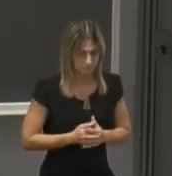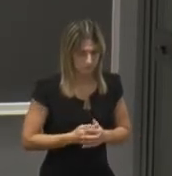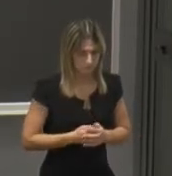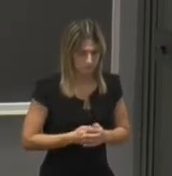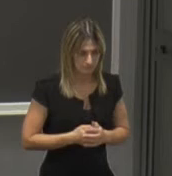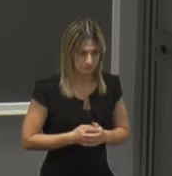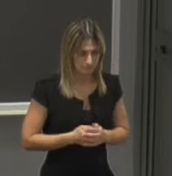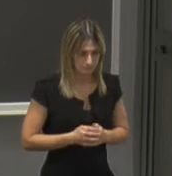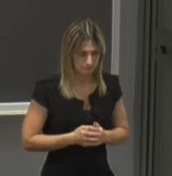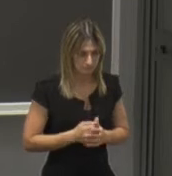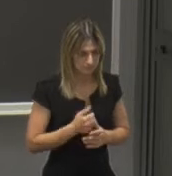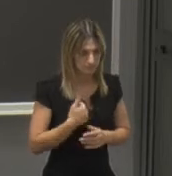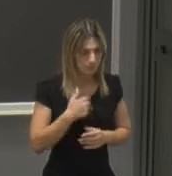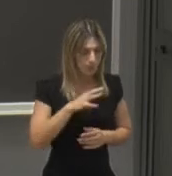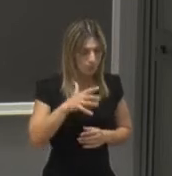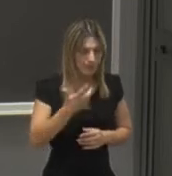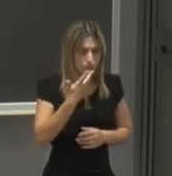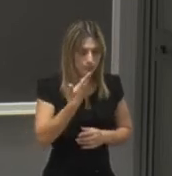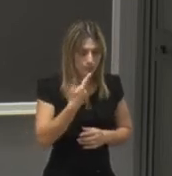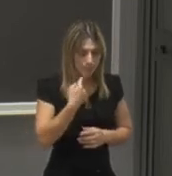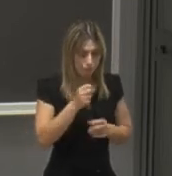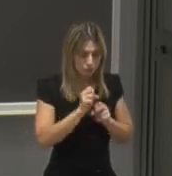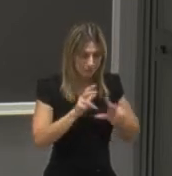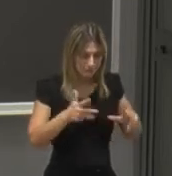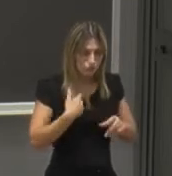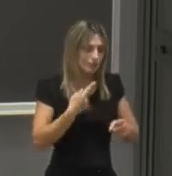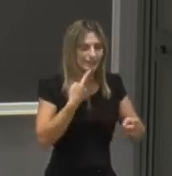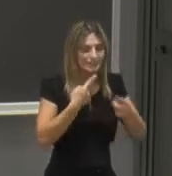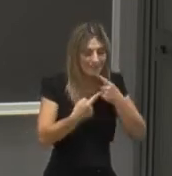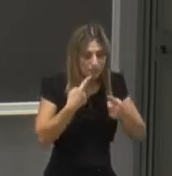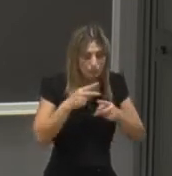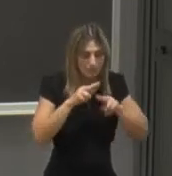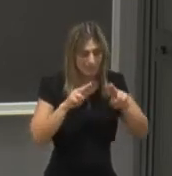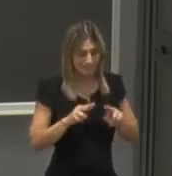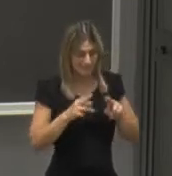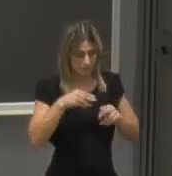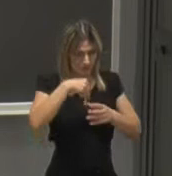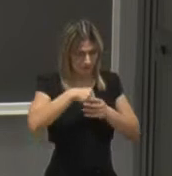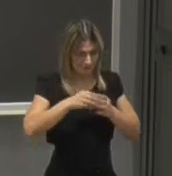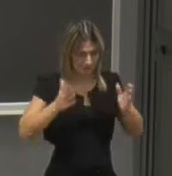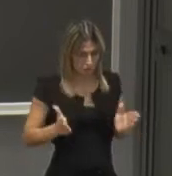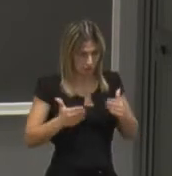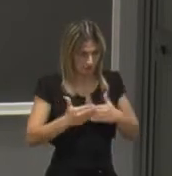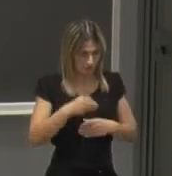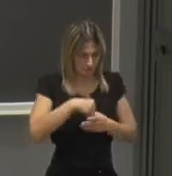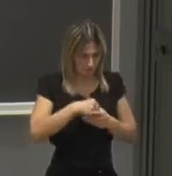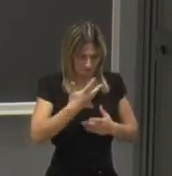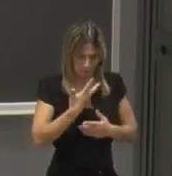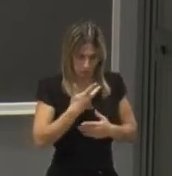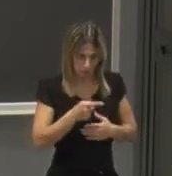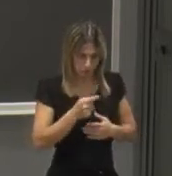un'altra cosa che mi piace sottolineare sono le relazioni internazionali del nostro dipartimento che è assolutamente